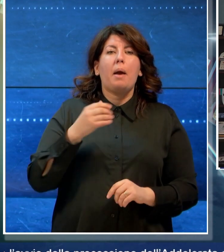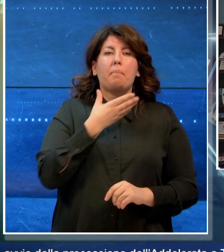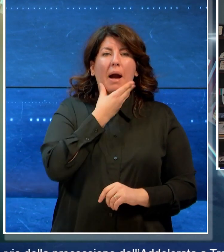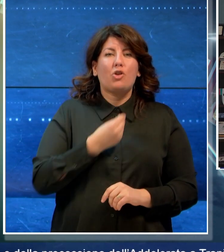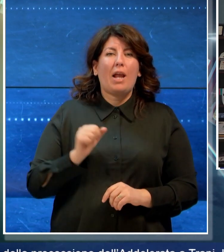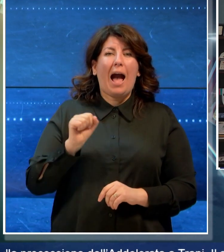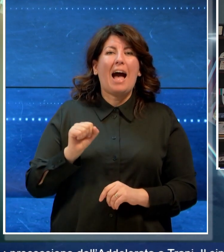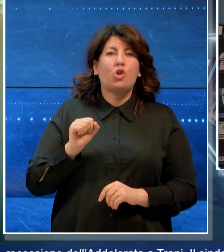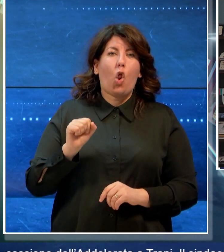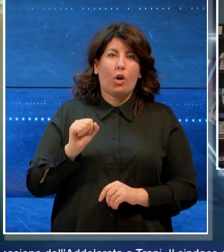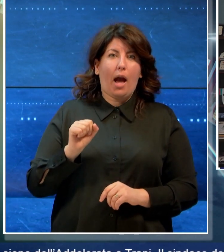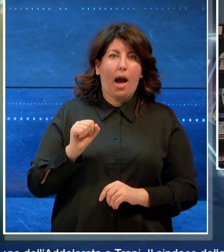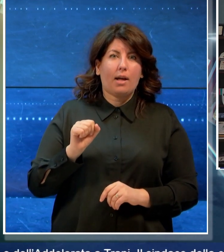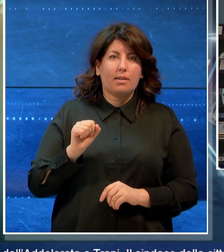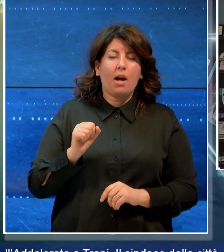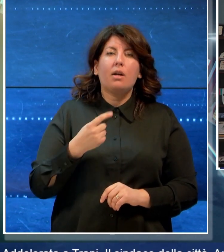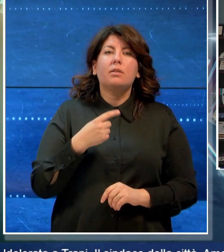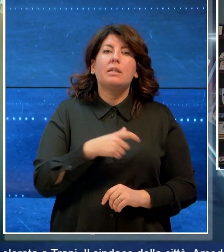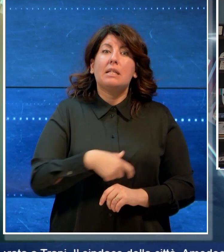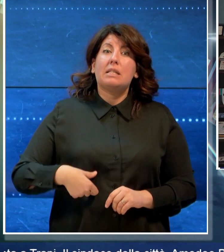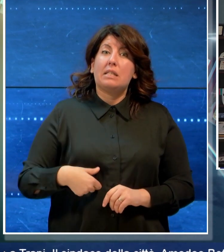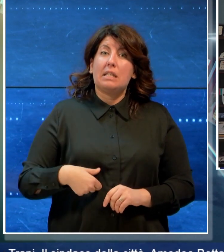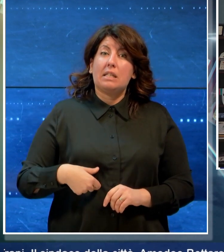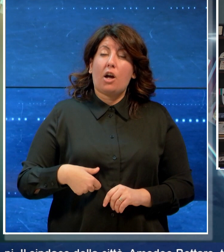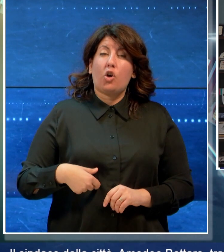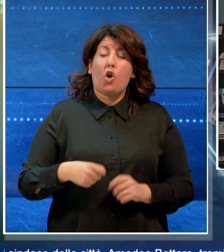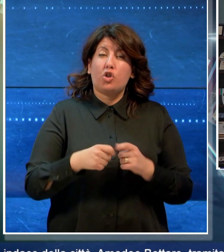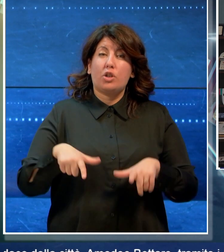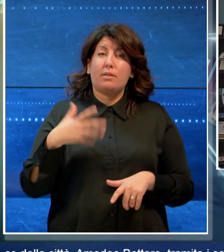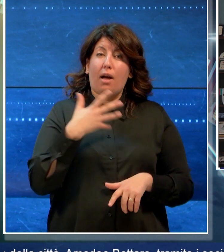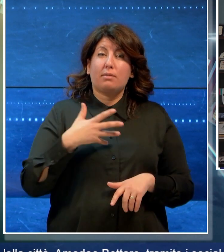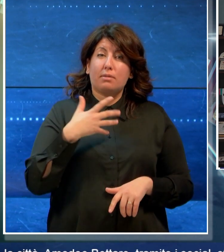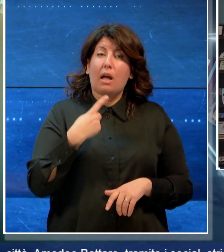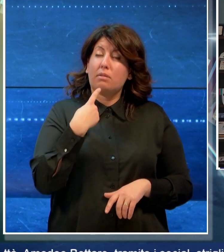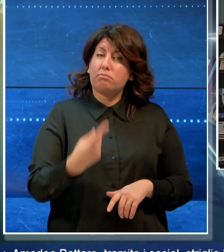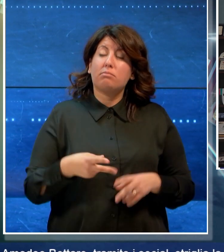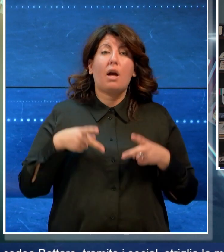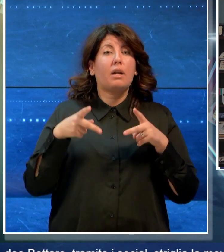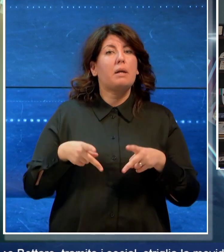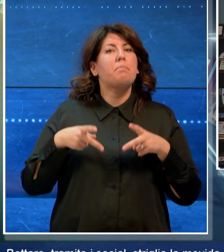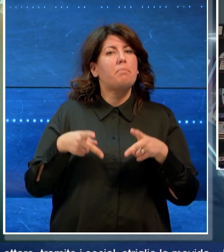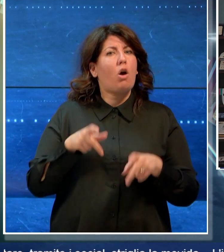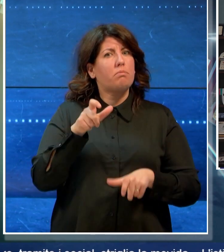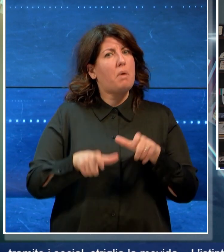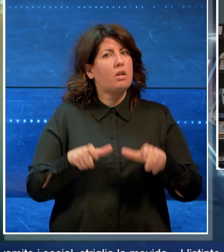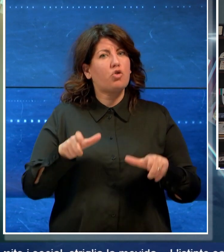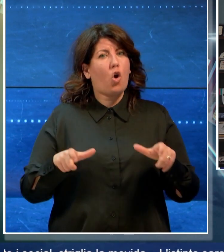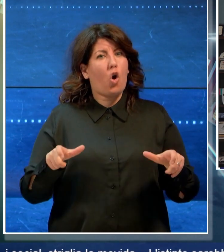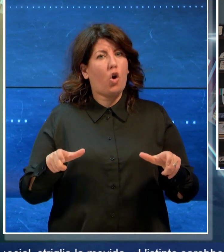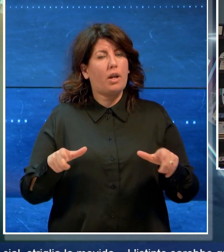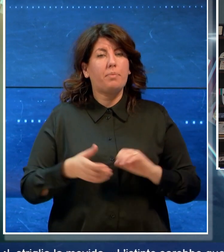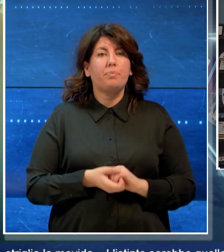della città, Amedeo Bottaro, tramite social striglia la movida. L